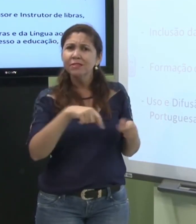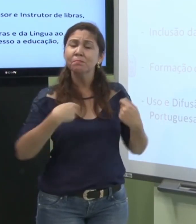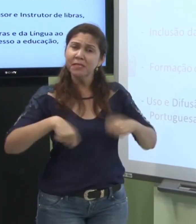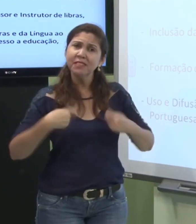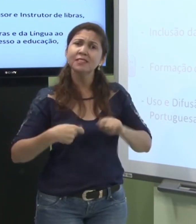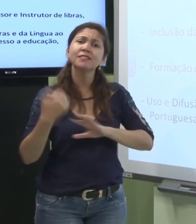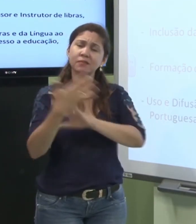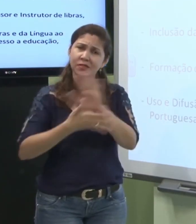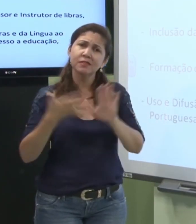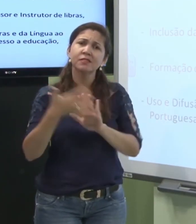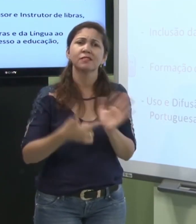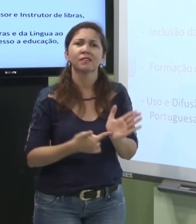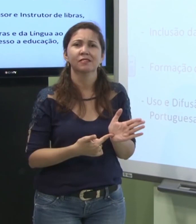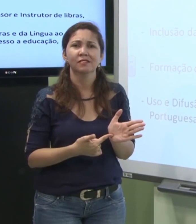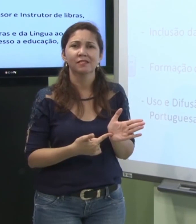é a língua de sinais